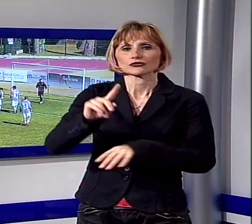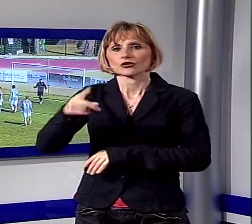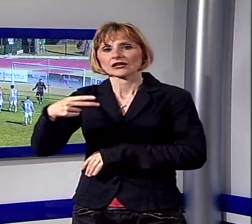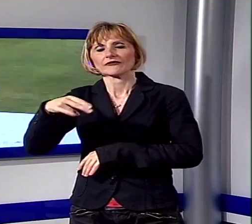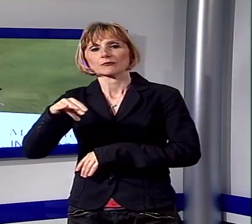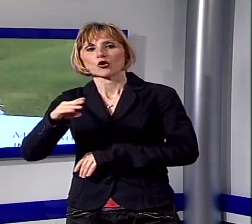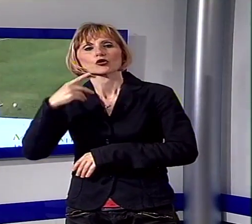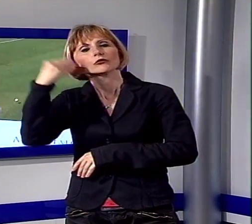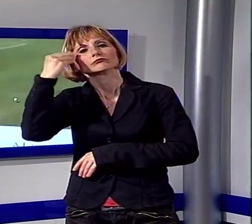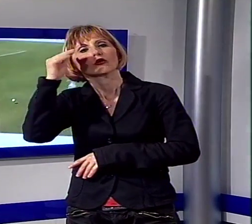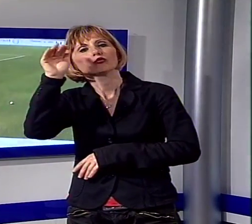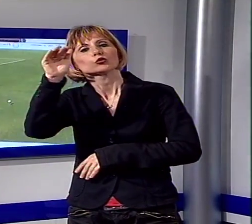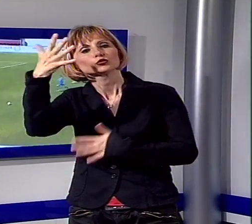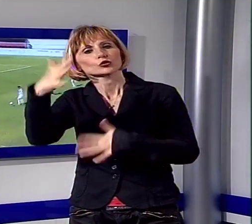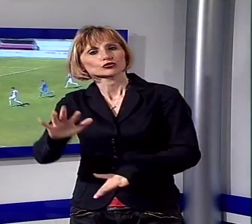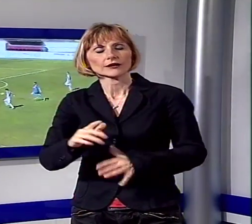al futuro.